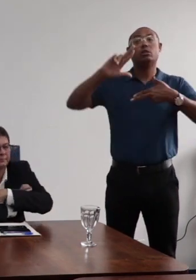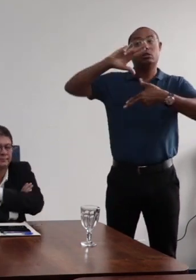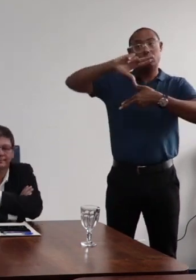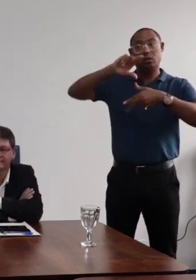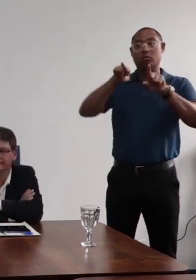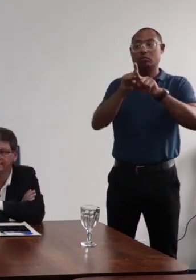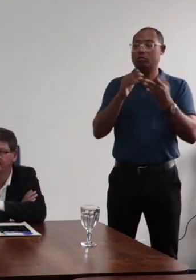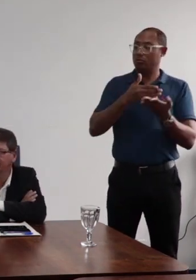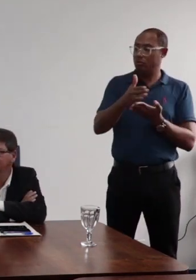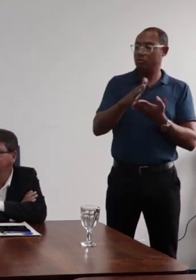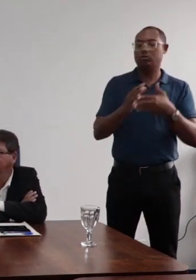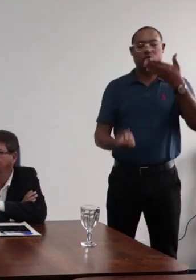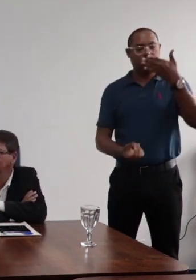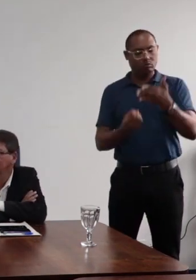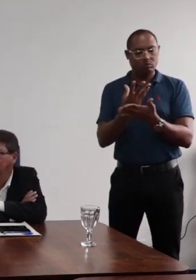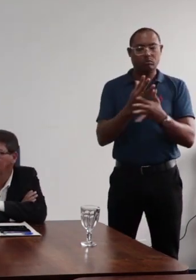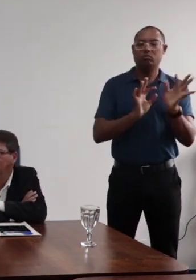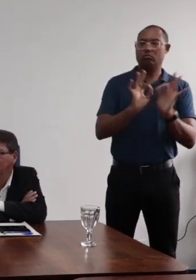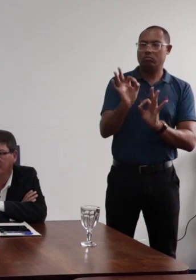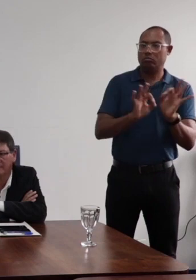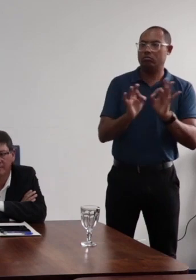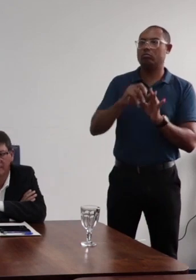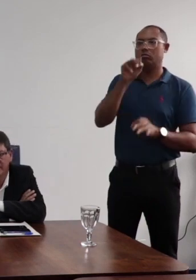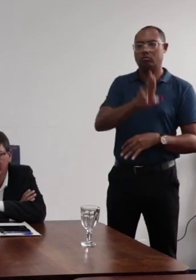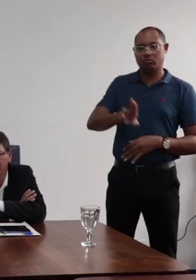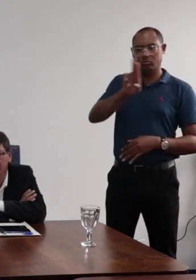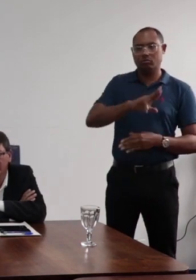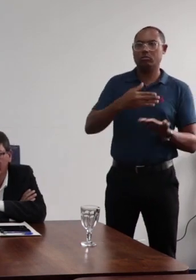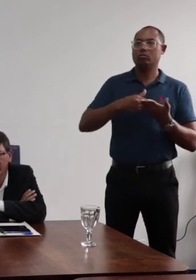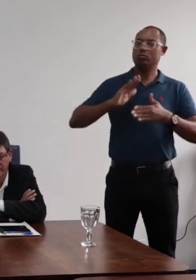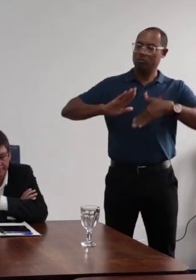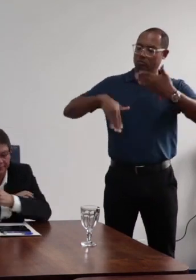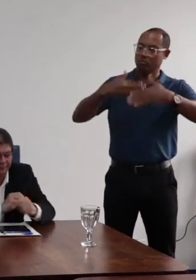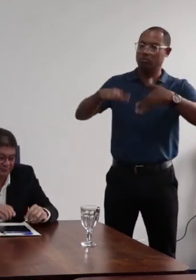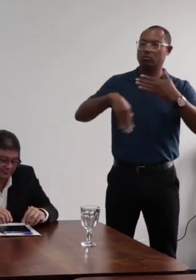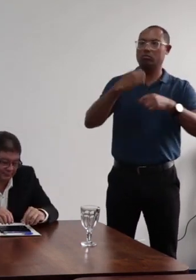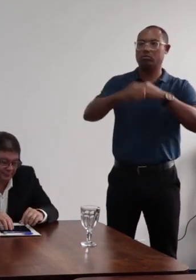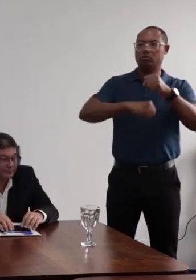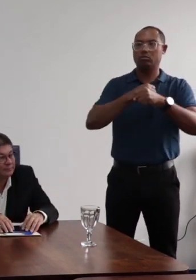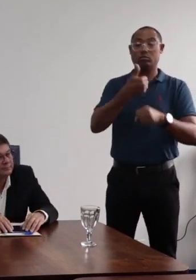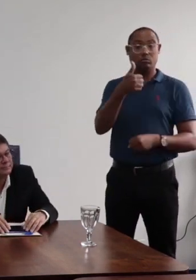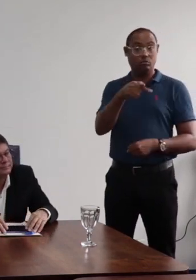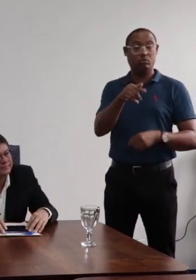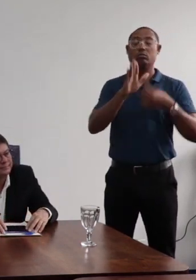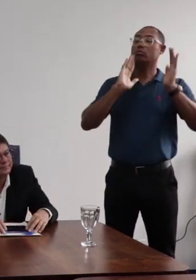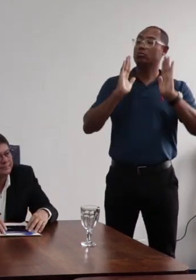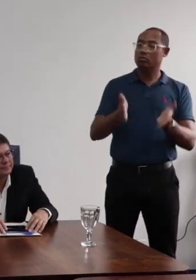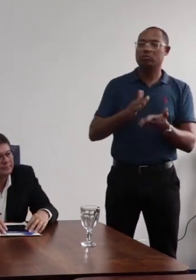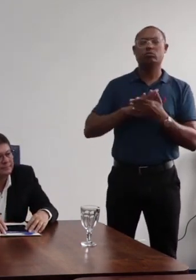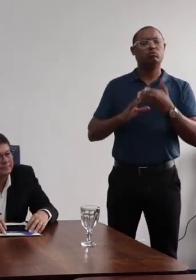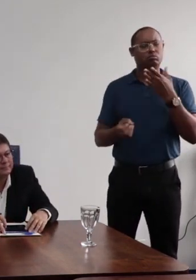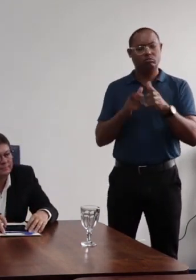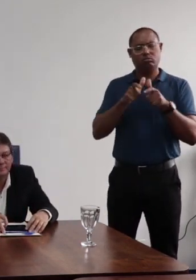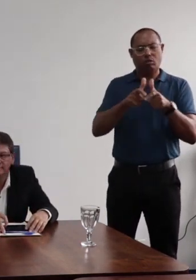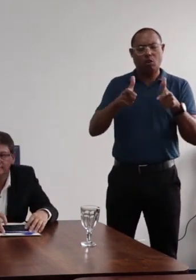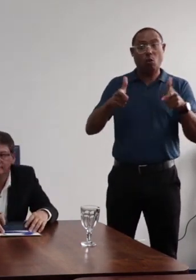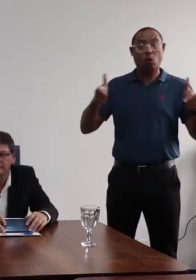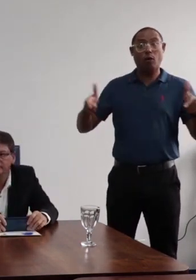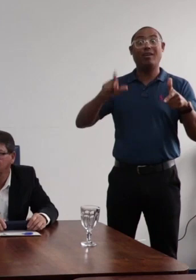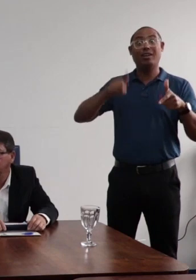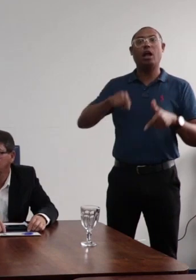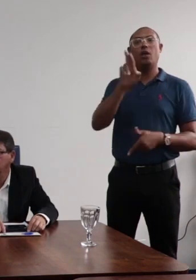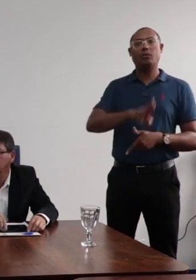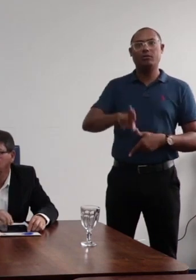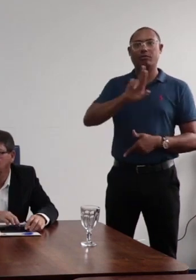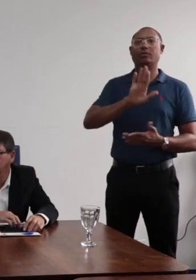momento inicial de criação desta universidade, e ao longo desses 17 anos, nós crescemos, somos a maior